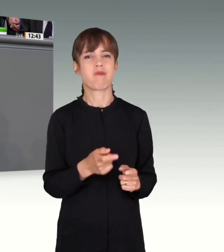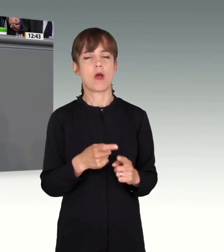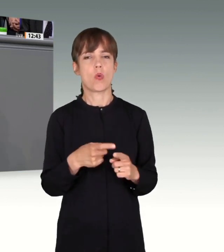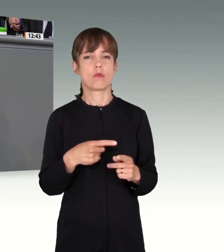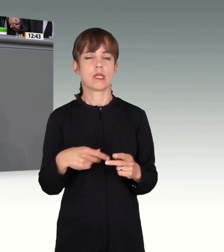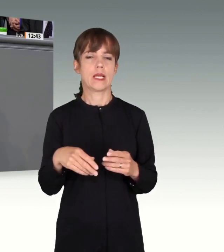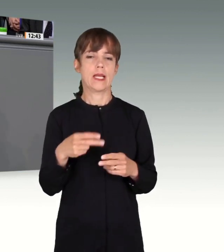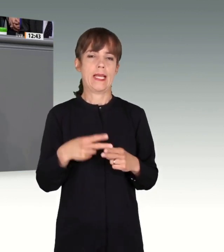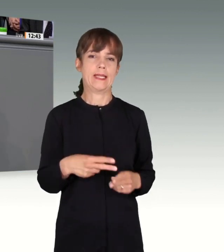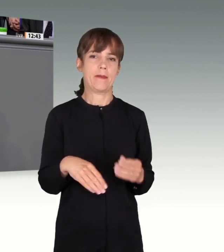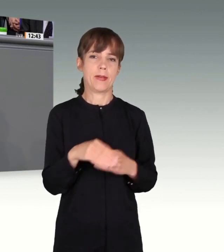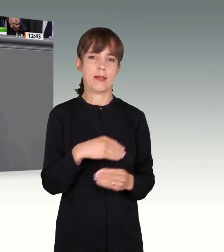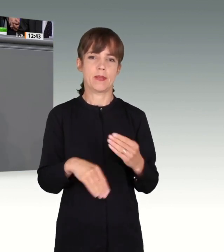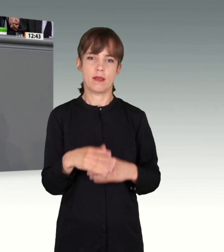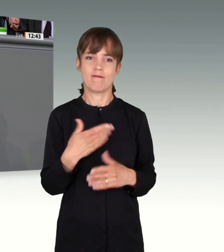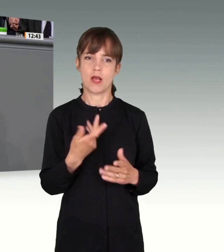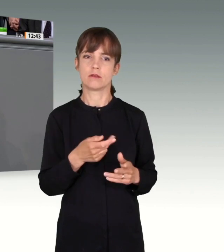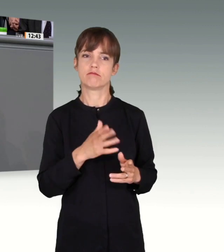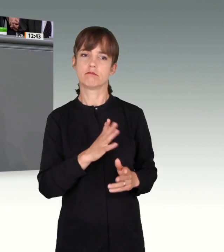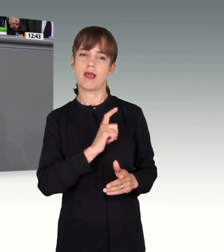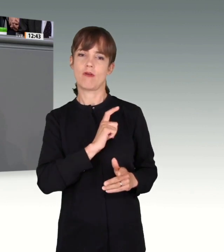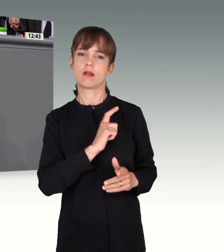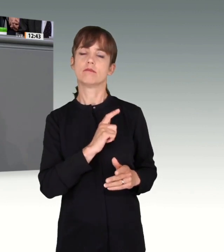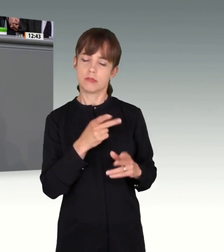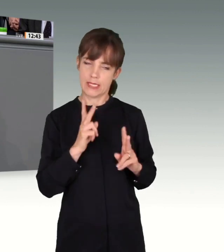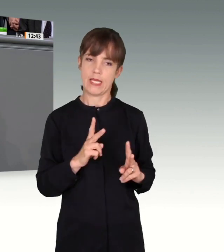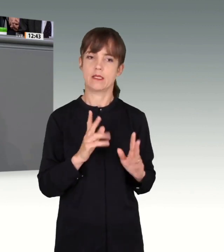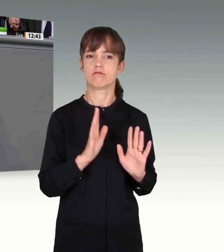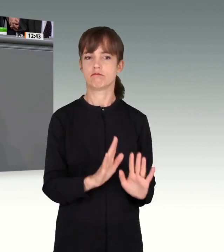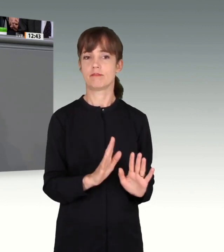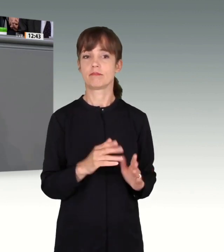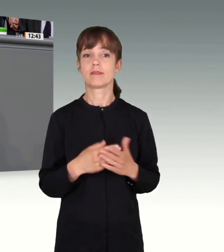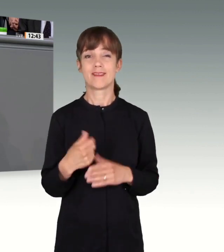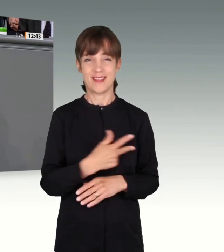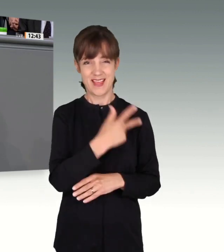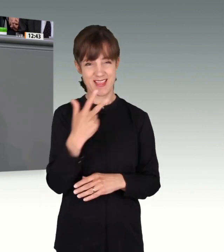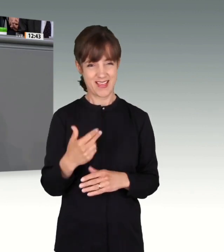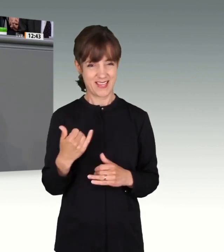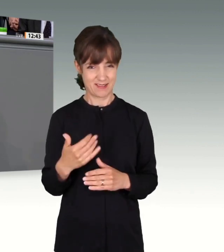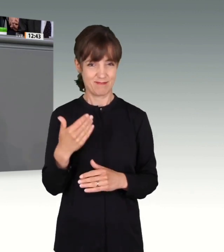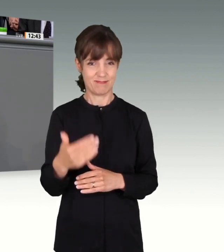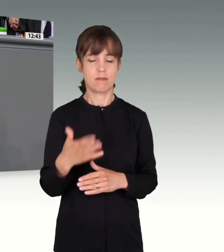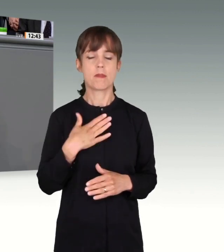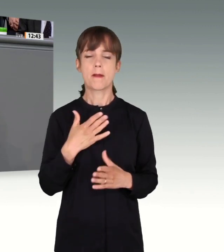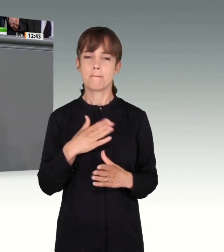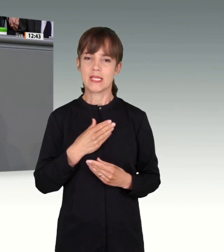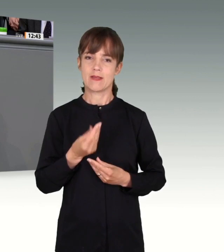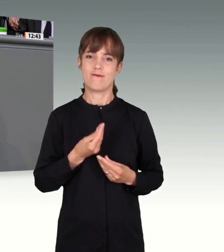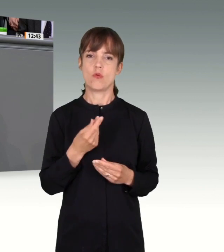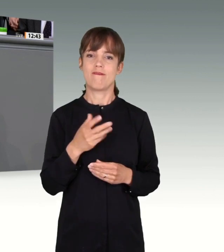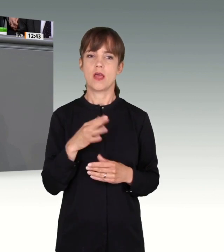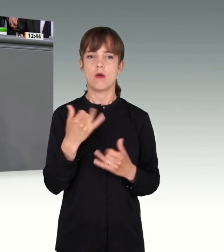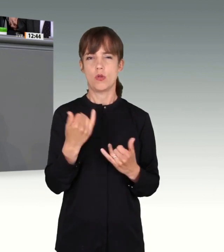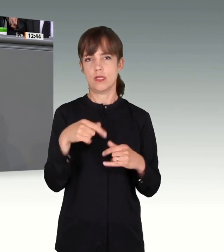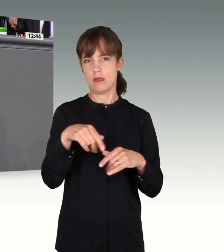Nach drei Jahren gilt mein Mitgefühl den heutigen teilweise auch anwesenden Angehörigen der Getöteten und den vielen Verletzten des Anschlags